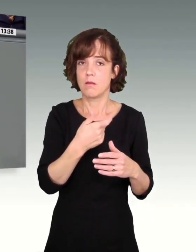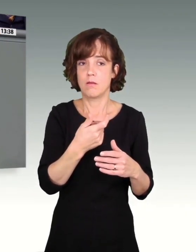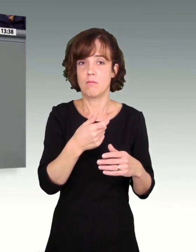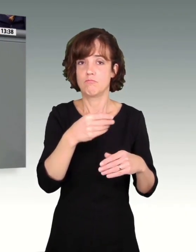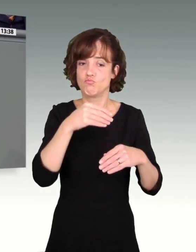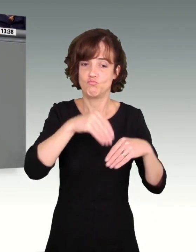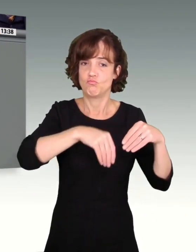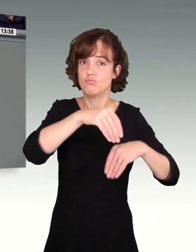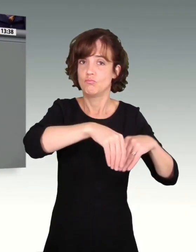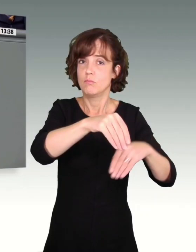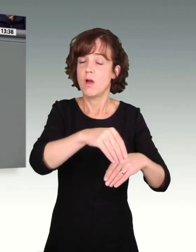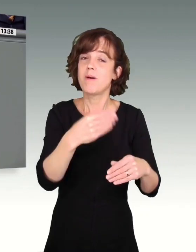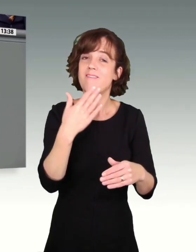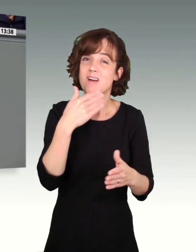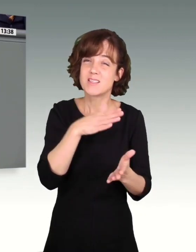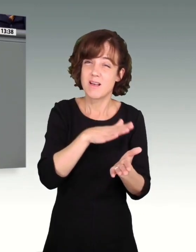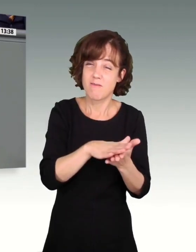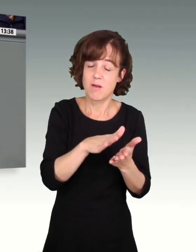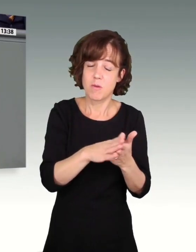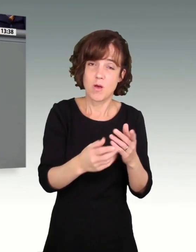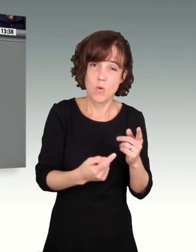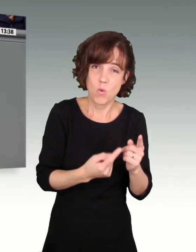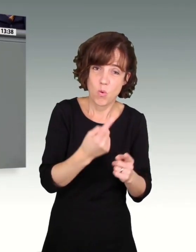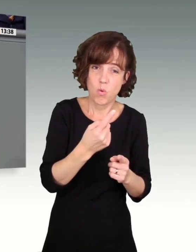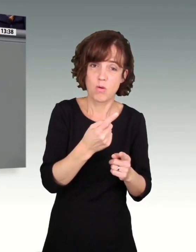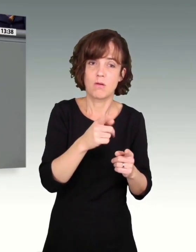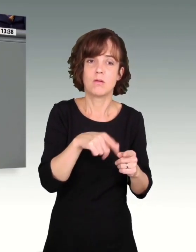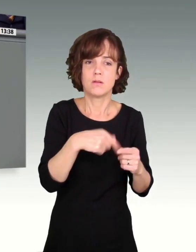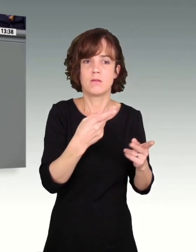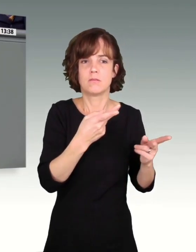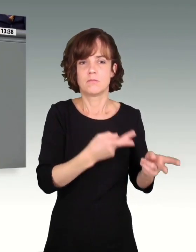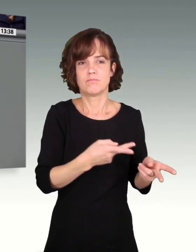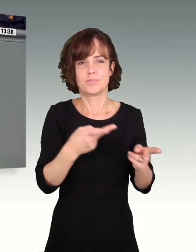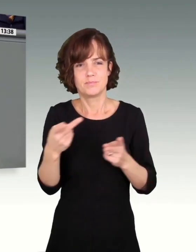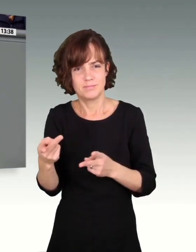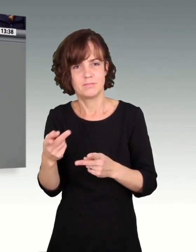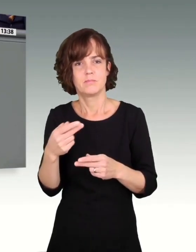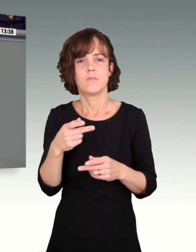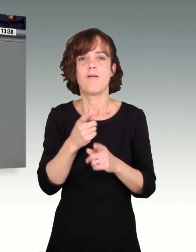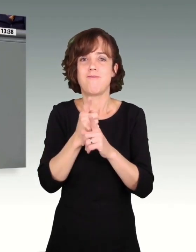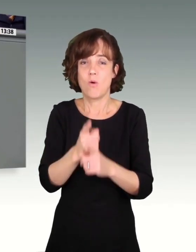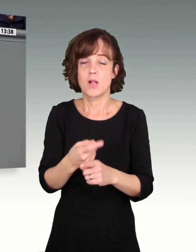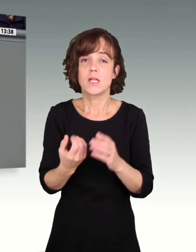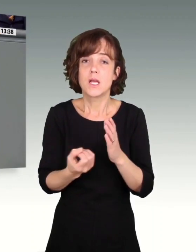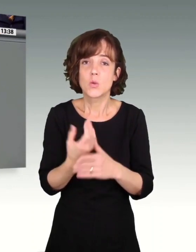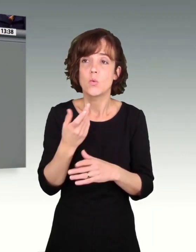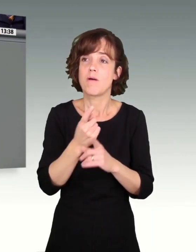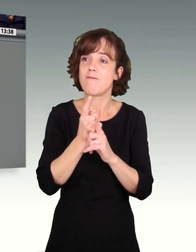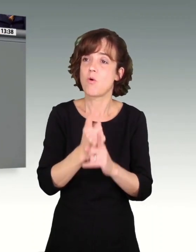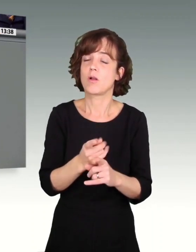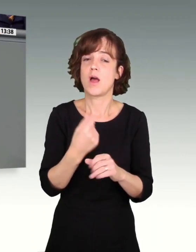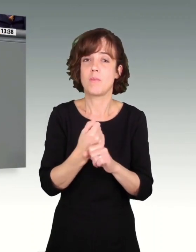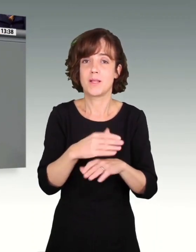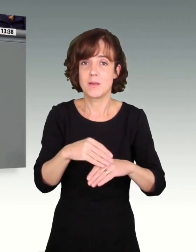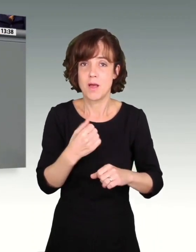haben, den importieren wir mit zu uns, mit der herrenen Folgen für die Natur, aber auch für die Arbeitnehmenden und